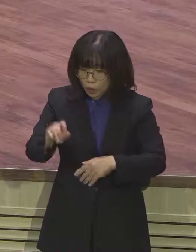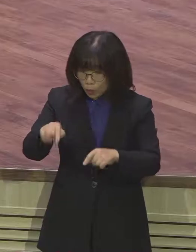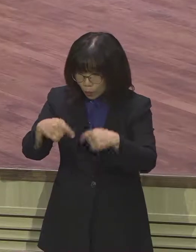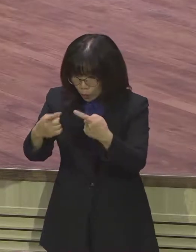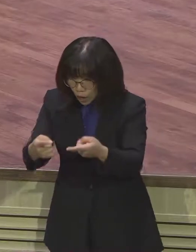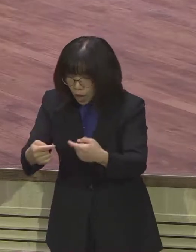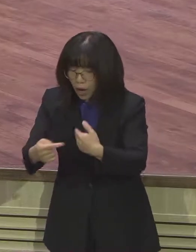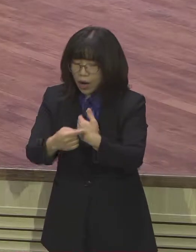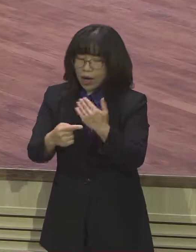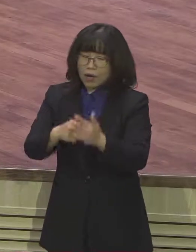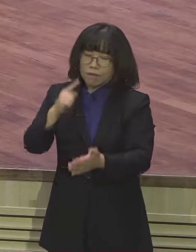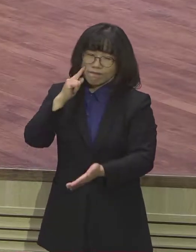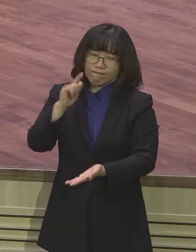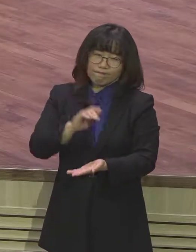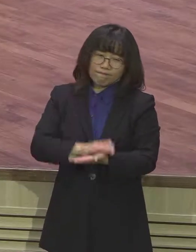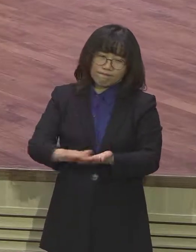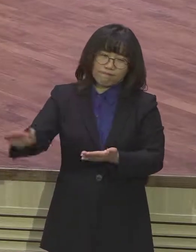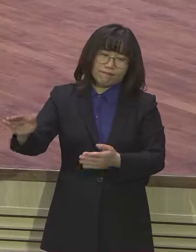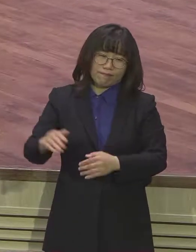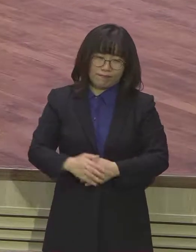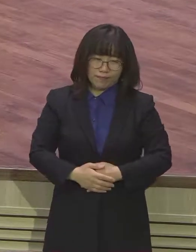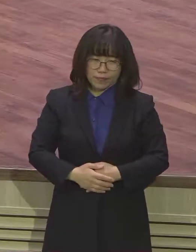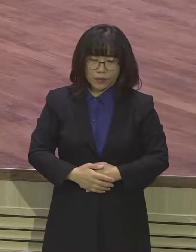제대로 된 눈물 한 번 흘려봤다고 다 그 얘기를 하시더라고요